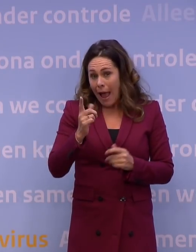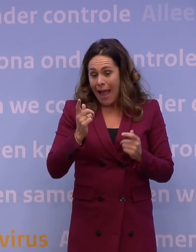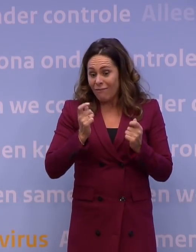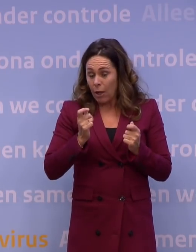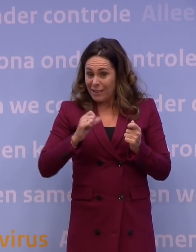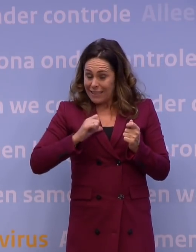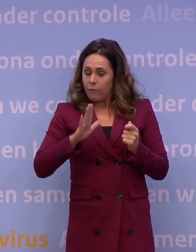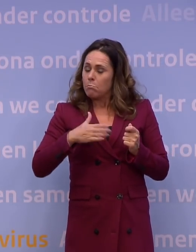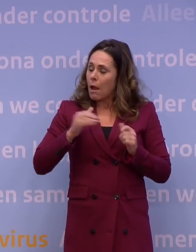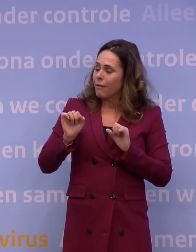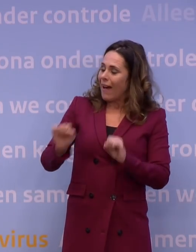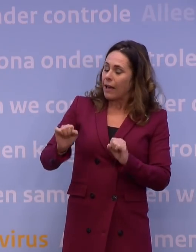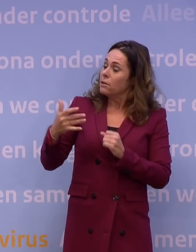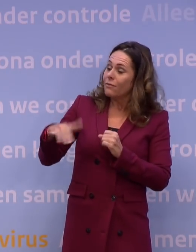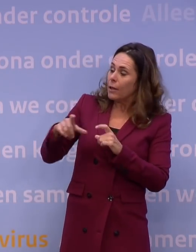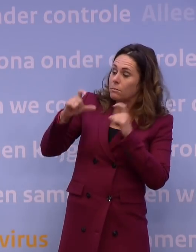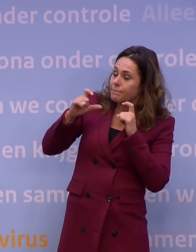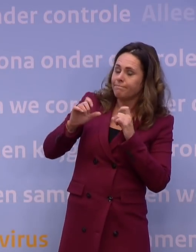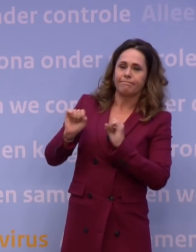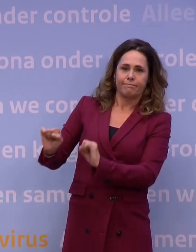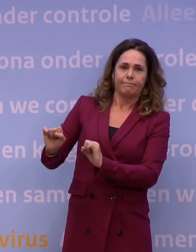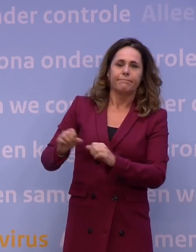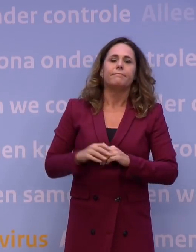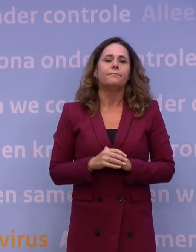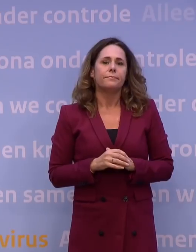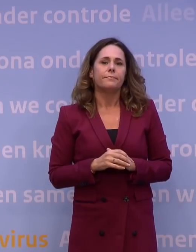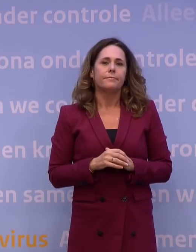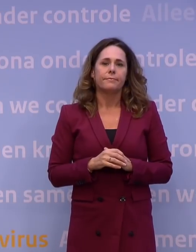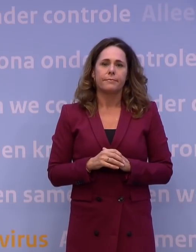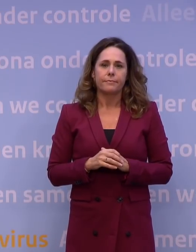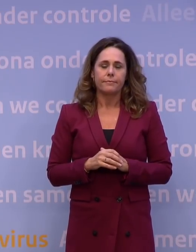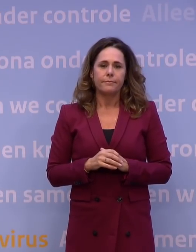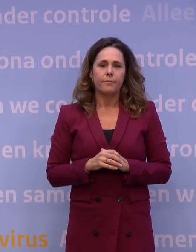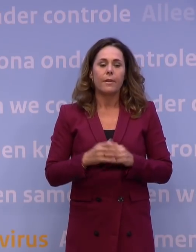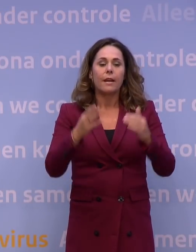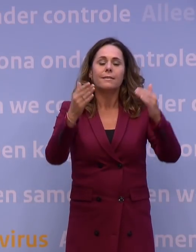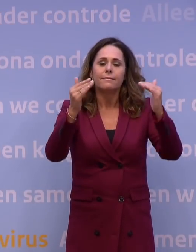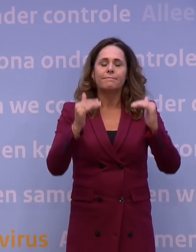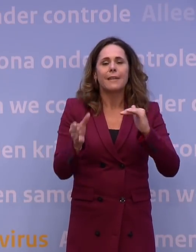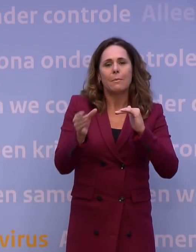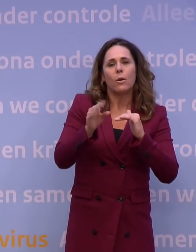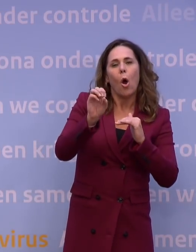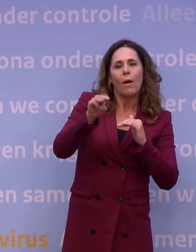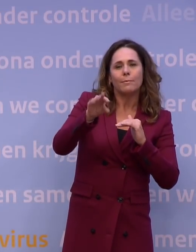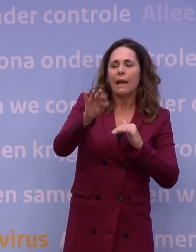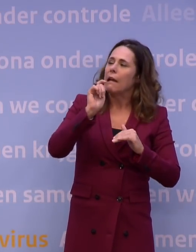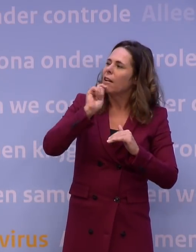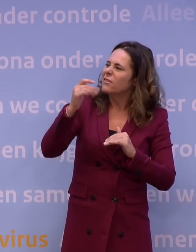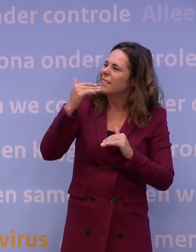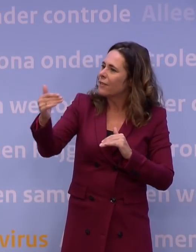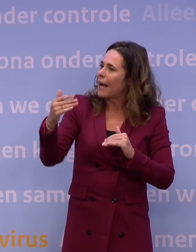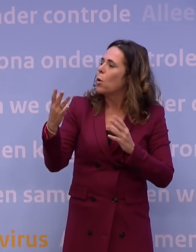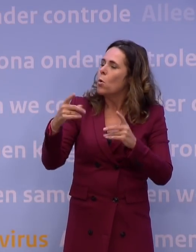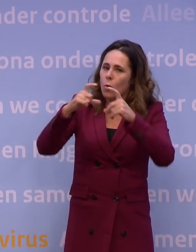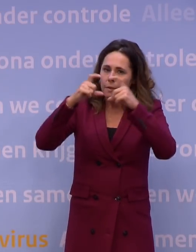mogen klanten weigeren die dat niet willen doen. We vragen daarnaast aan het OMT een advies over de bredere inzet van